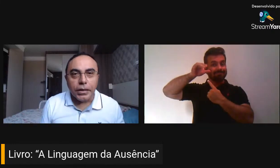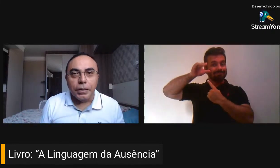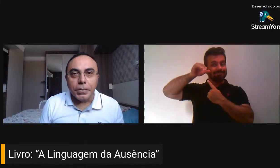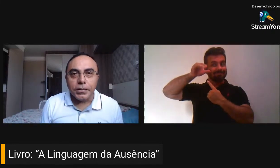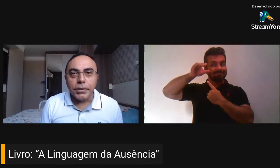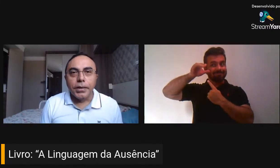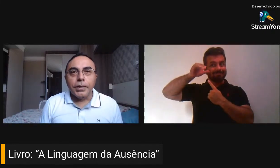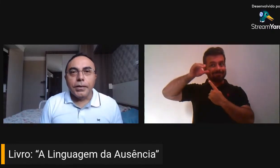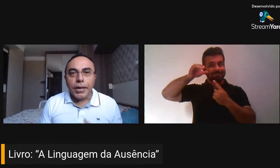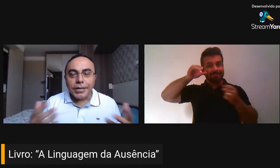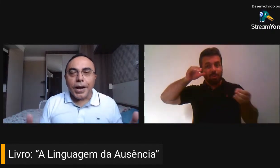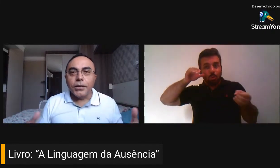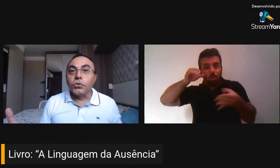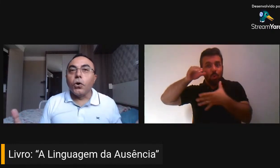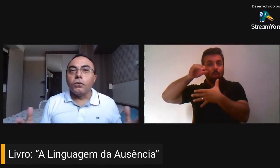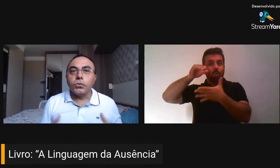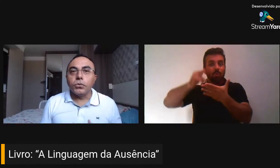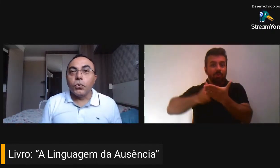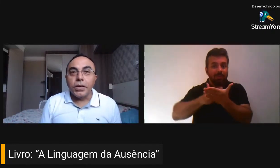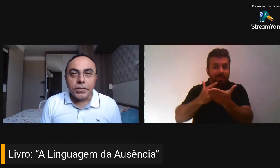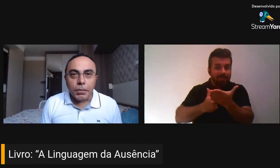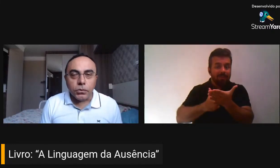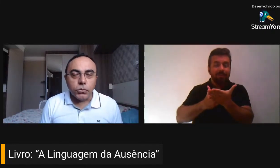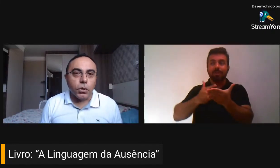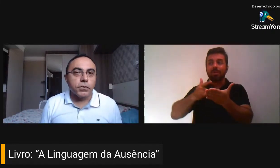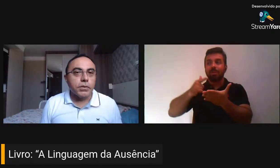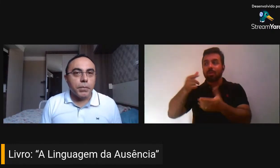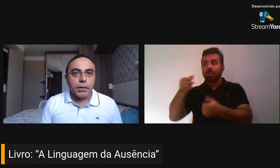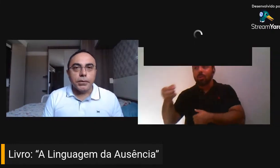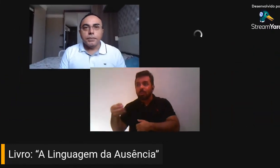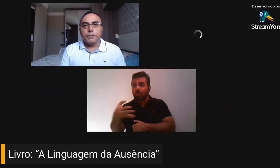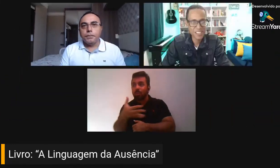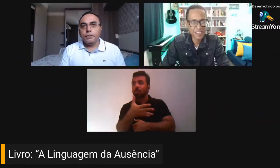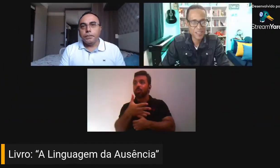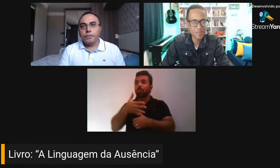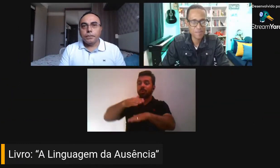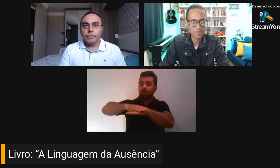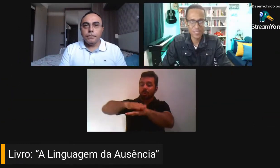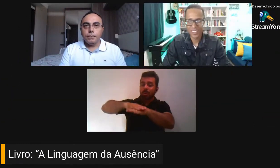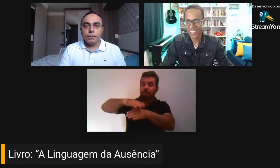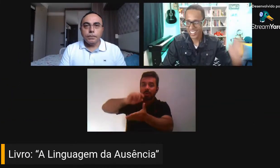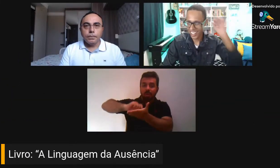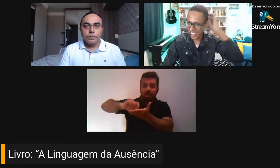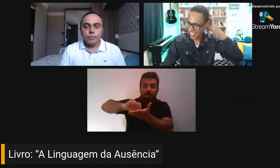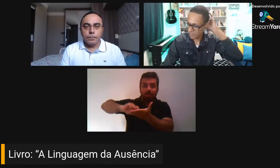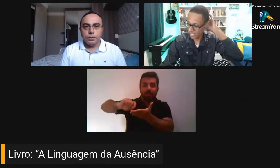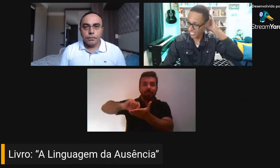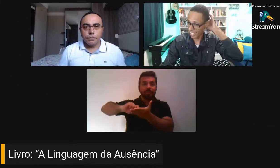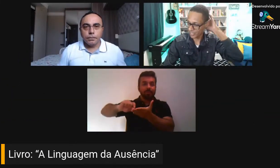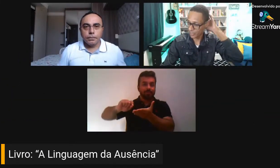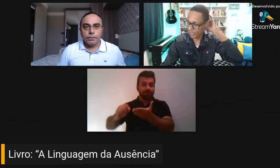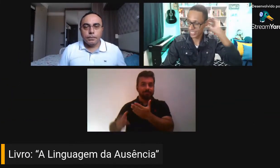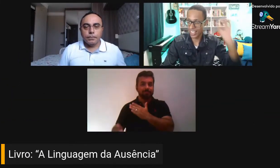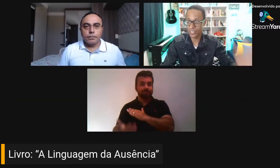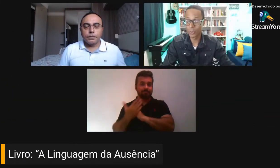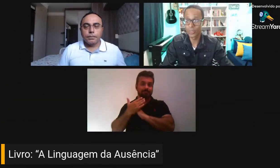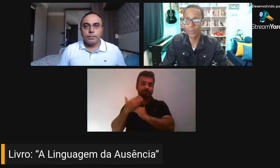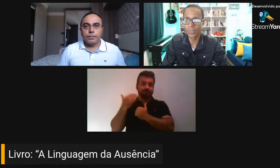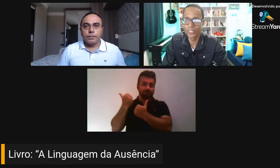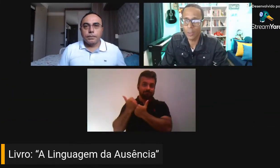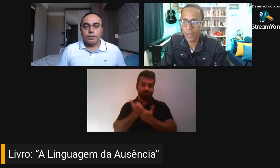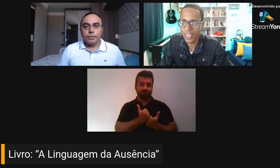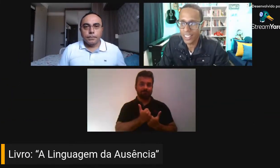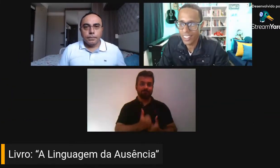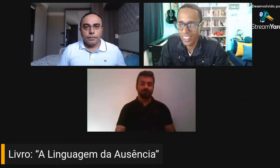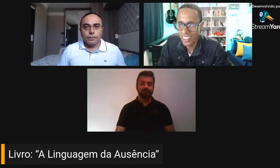novos temas e atrás de novos conhecimentos, de novos saberes. Ah, fantástico, fantástico.